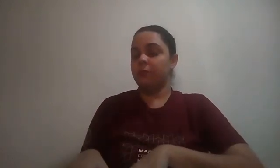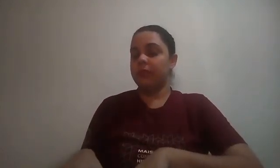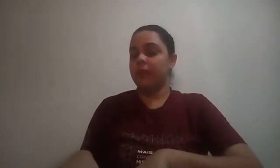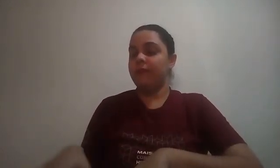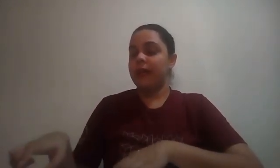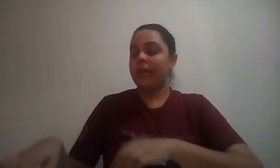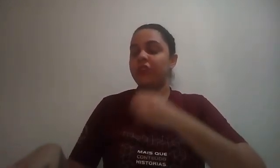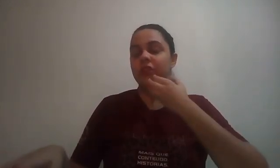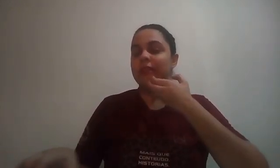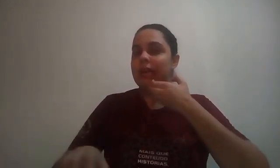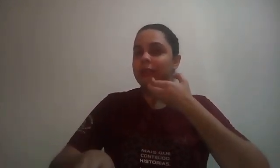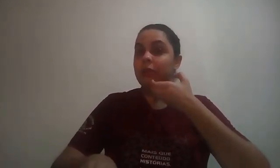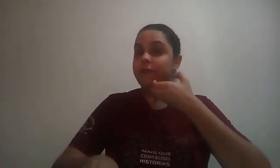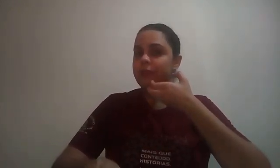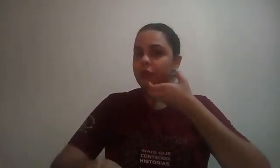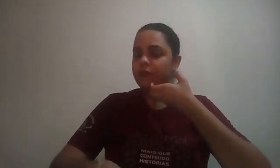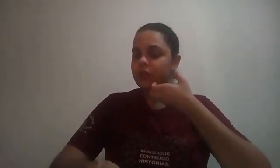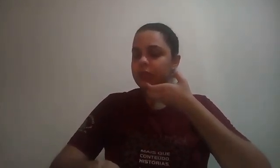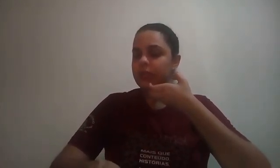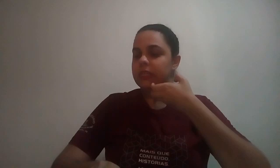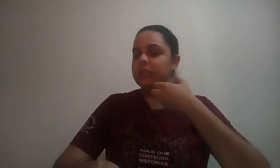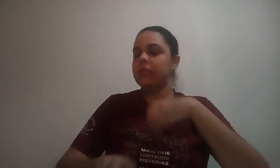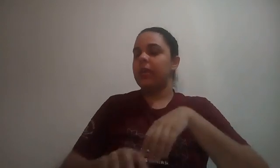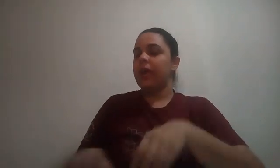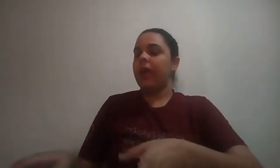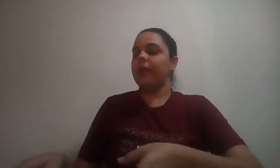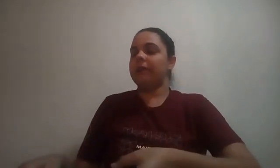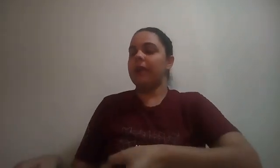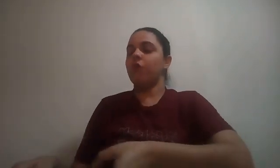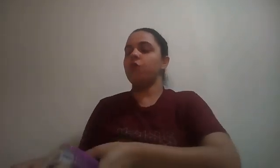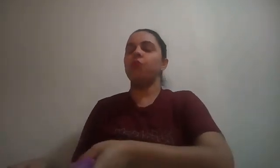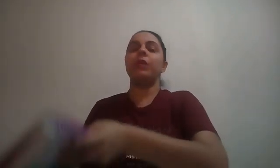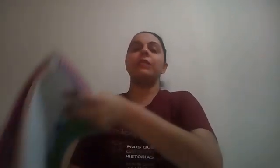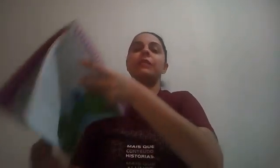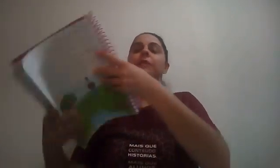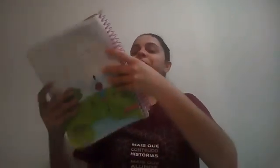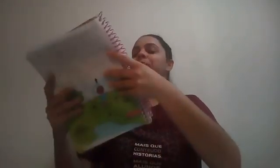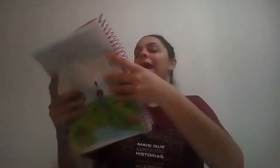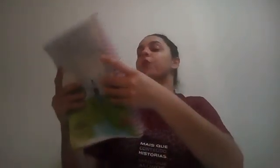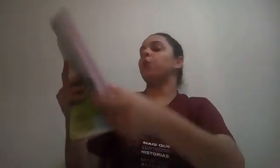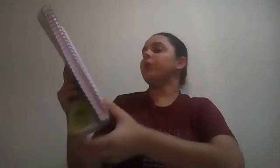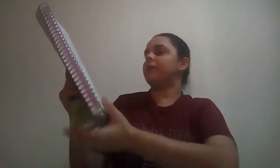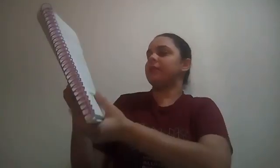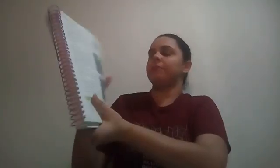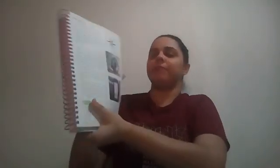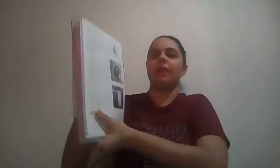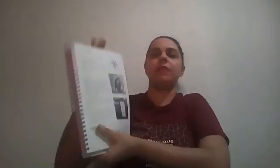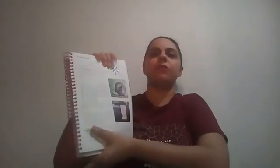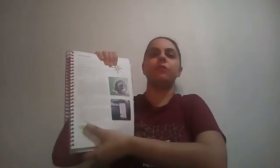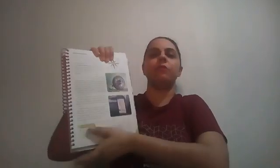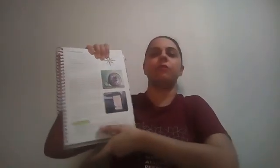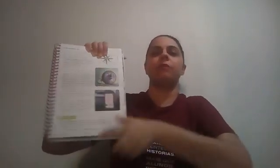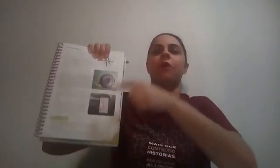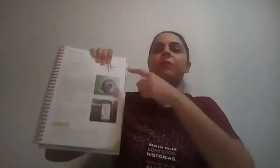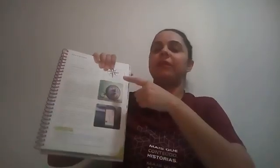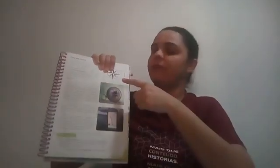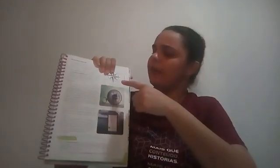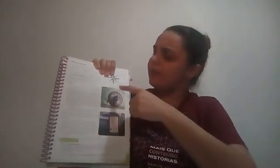observarem, esta que está no livrinho de vocês, ela tem algumas agulhas, não é isso? Observem que